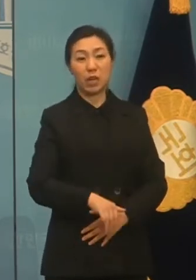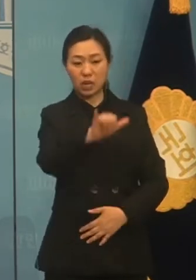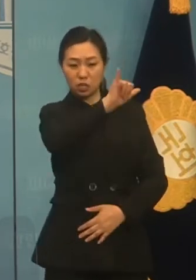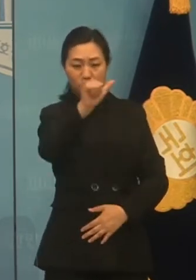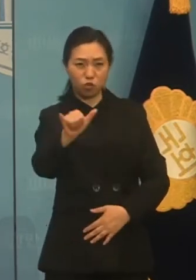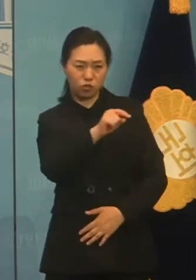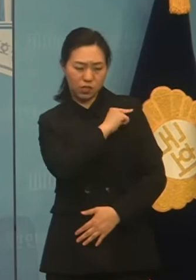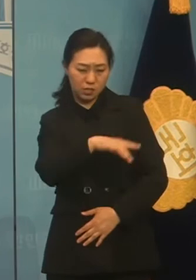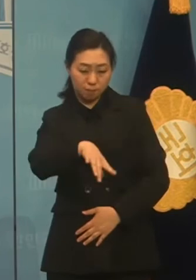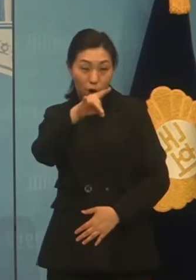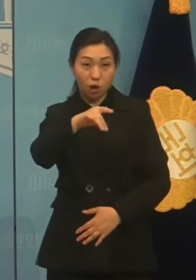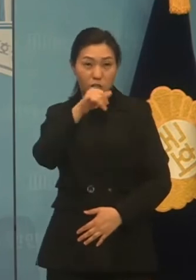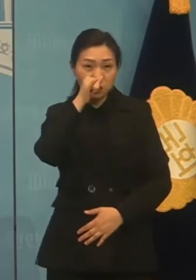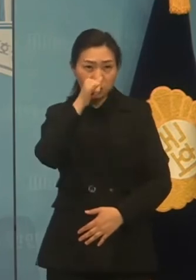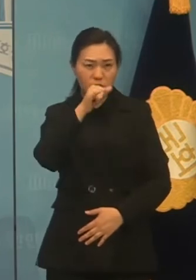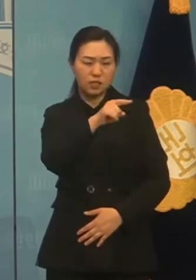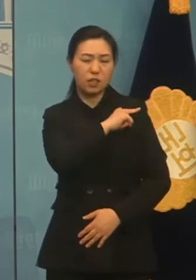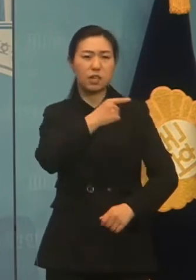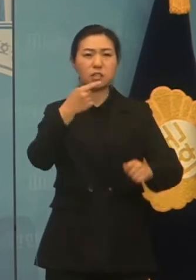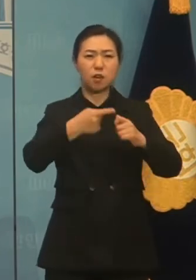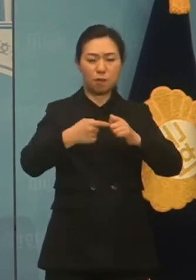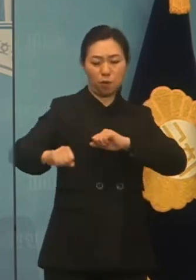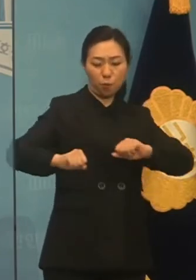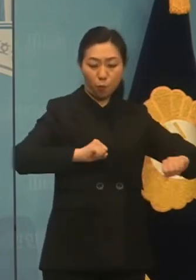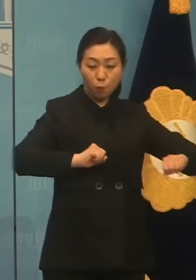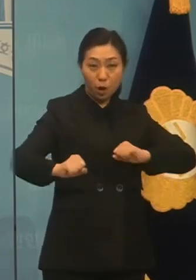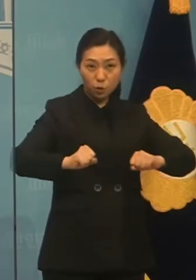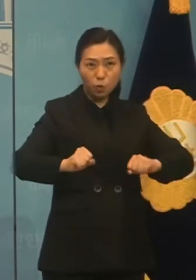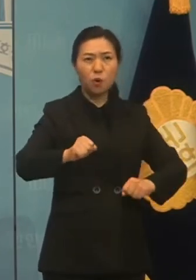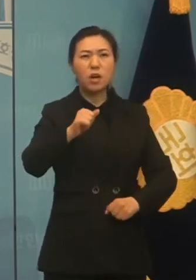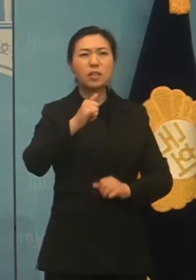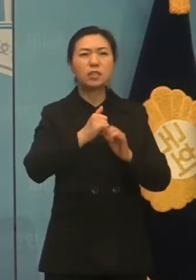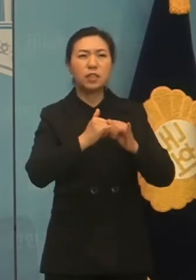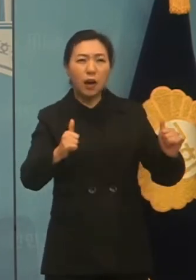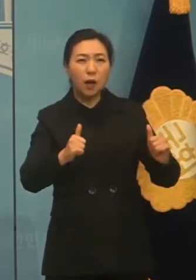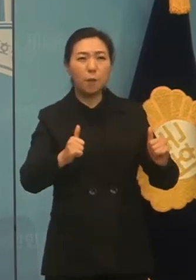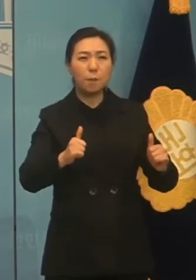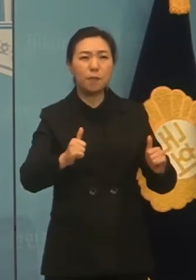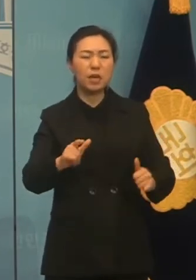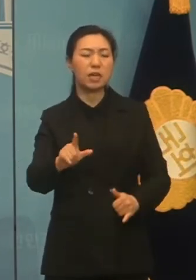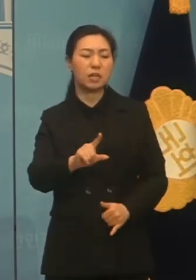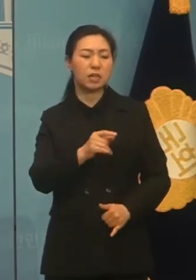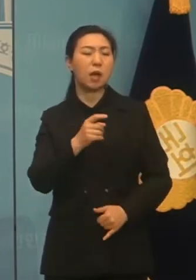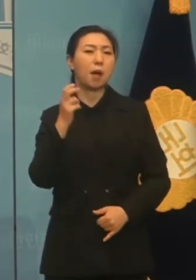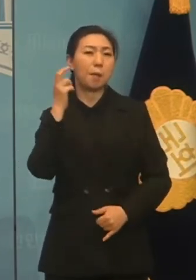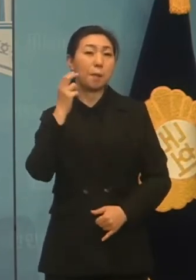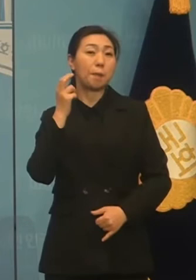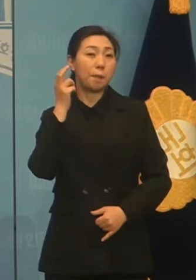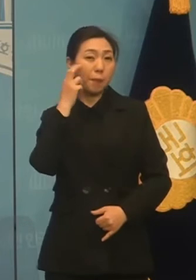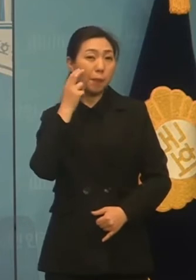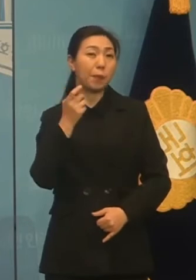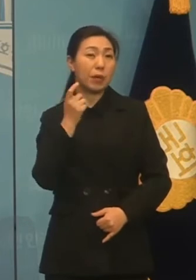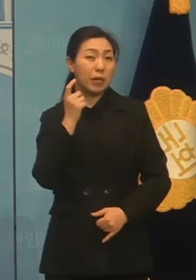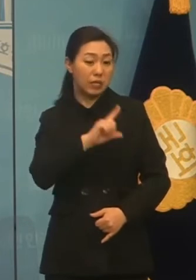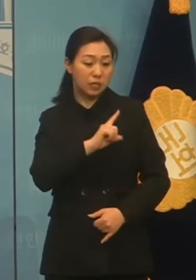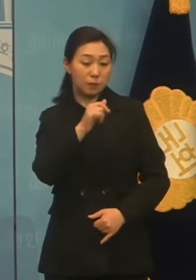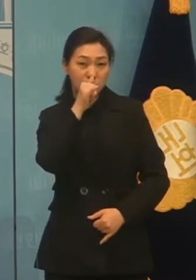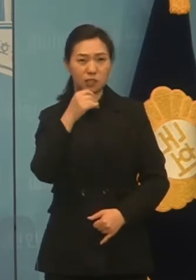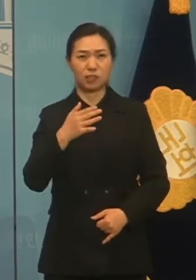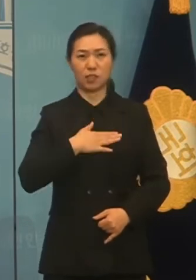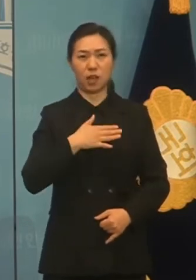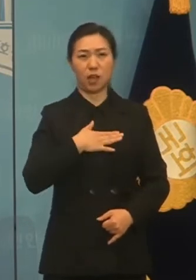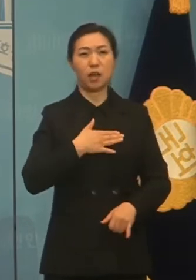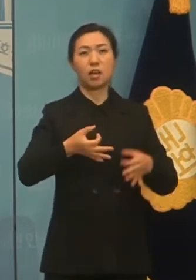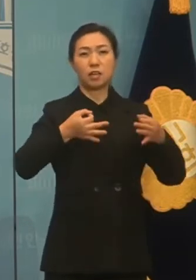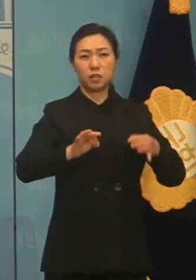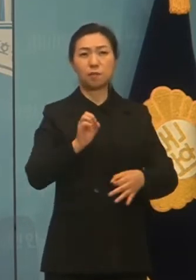제조기 퍼스트 무버 기명대란 변명을 들어온 현장정책 전문가 저 기명대가 뿌리픈